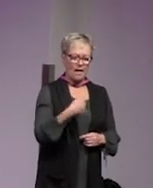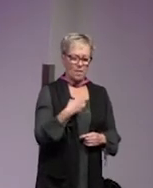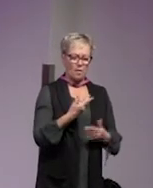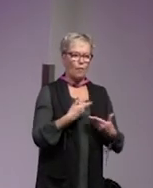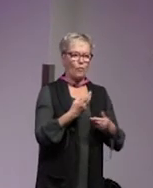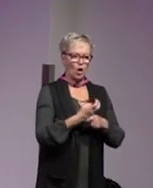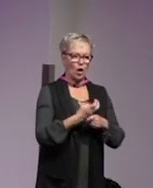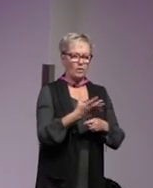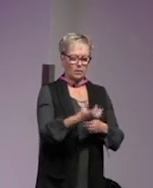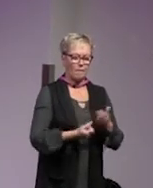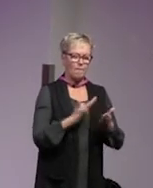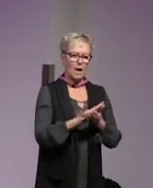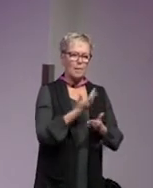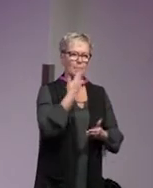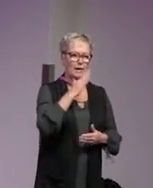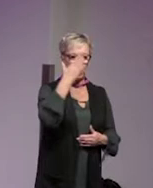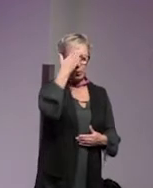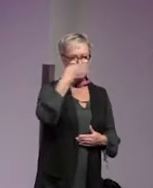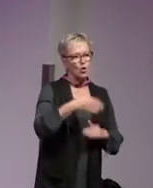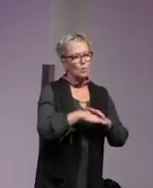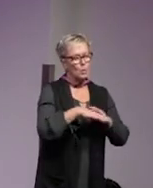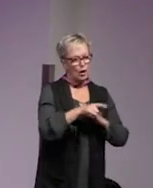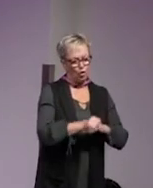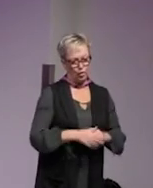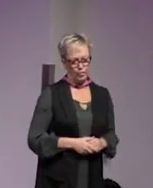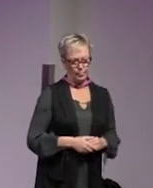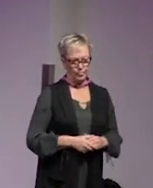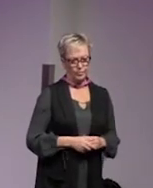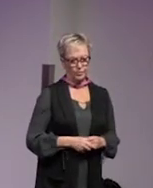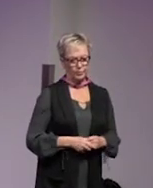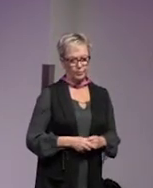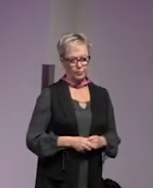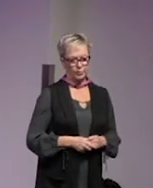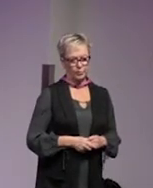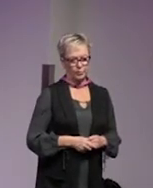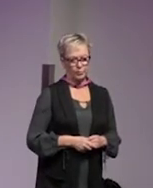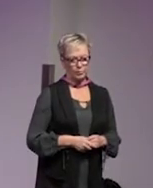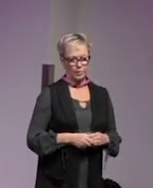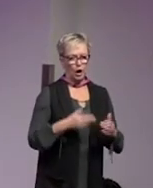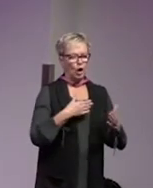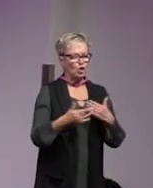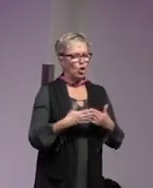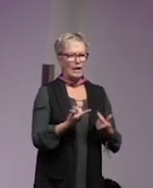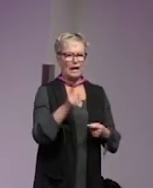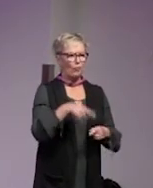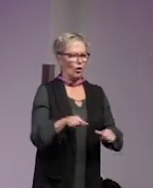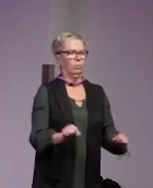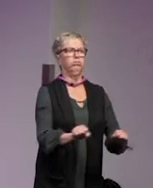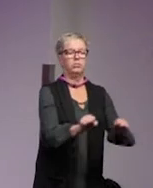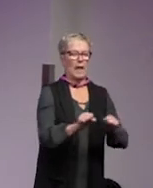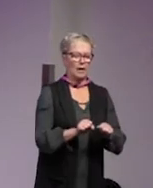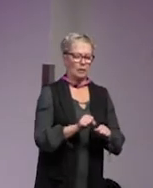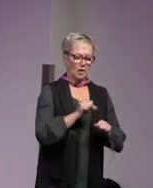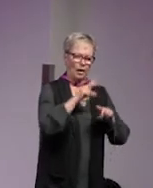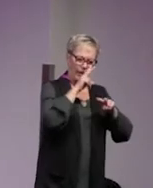får försöka ta fram ett bättre kunskapsunderlag gör ingenting för hastat ta reda på